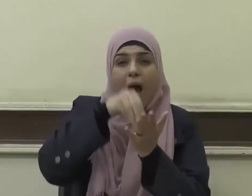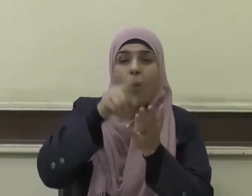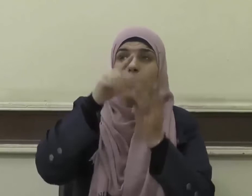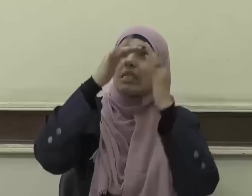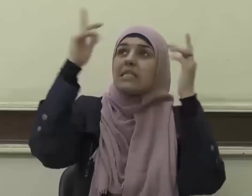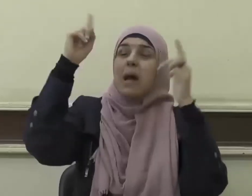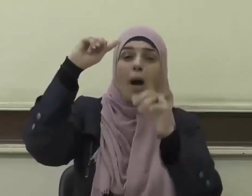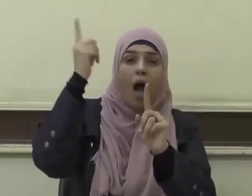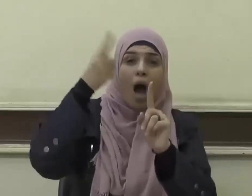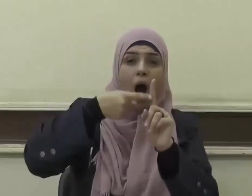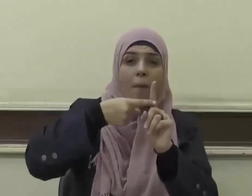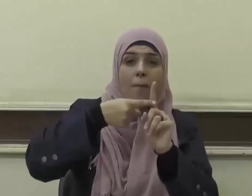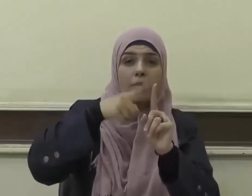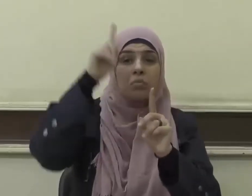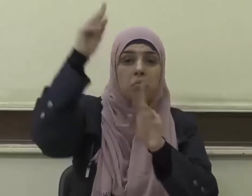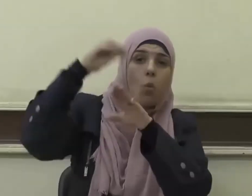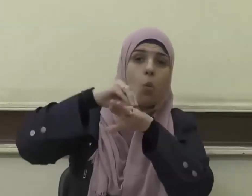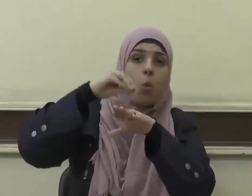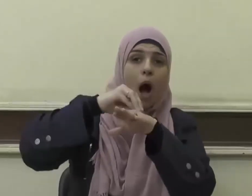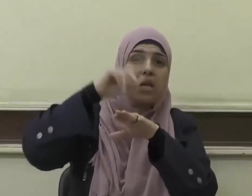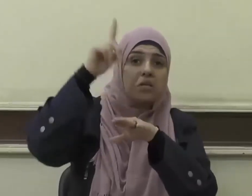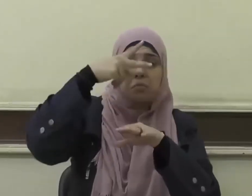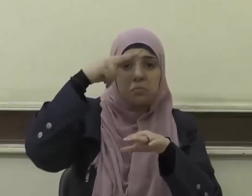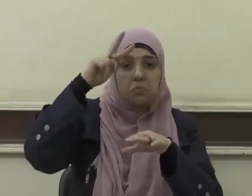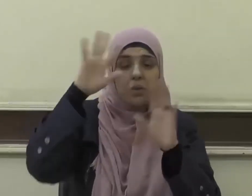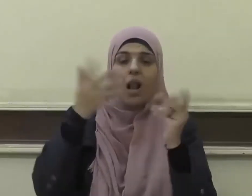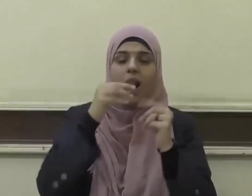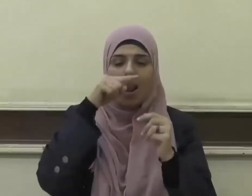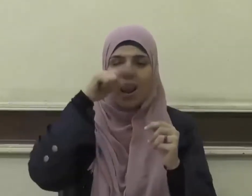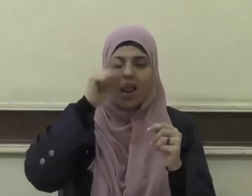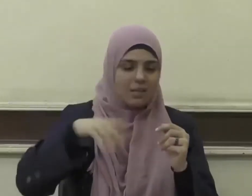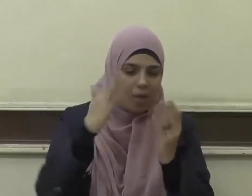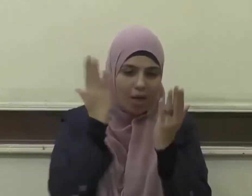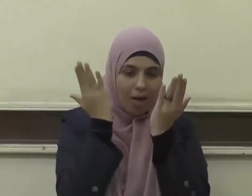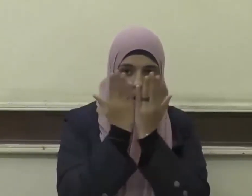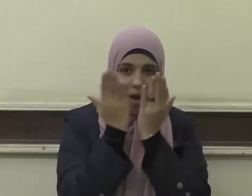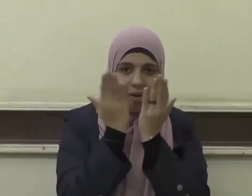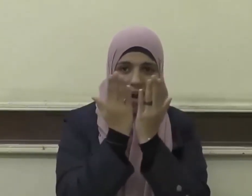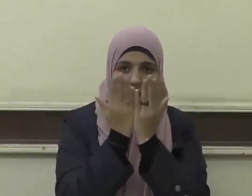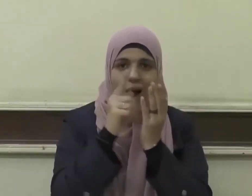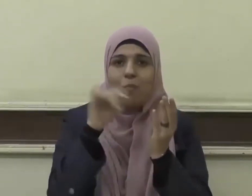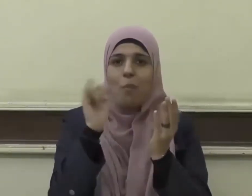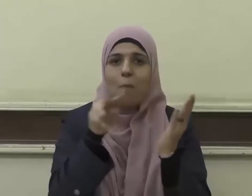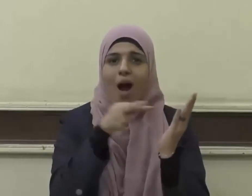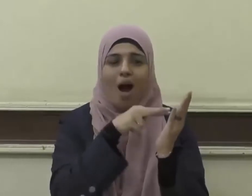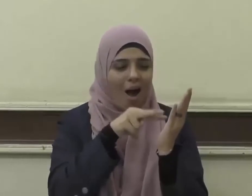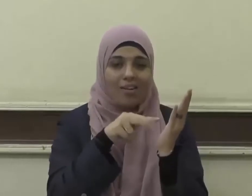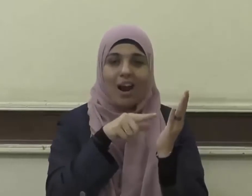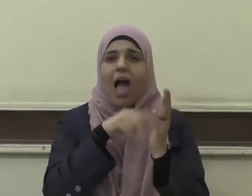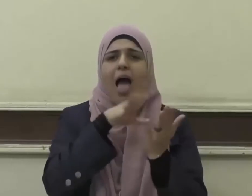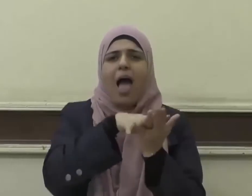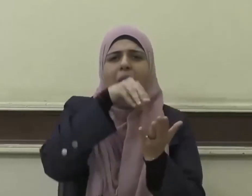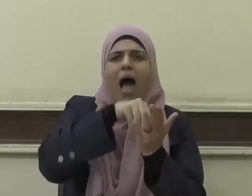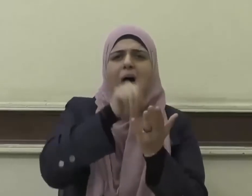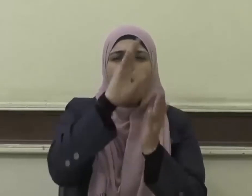نزل به الوحي هو الأمر بالقراءة التي هي أول أبواب العلم